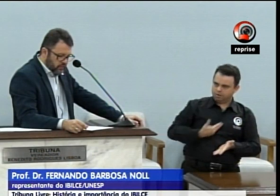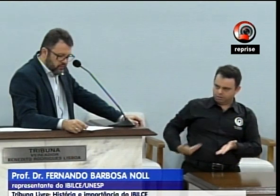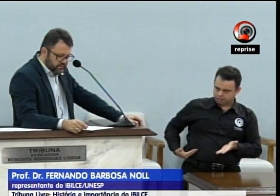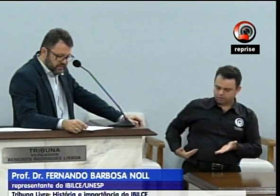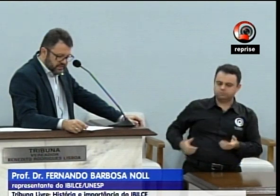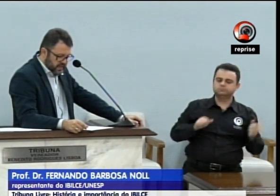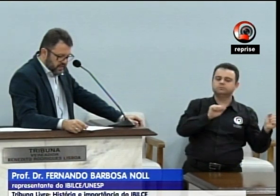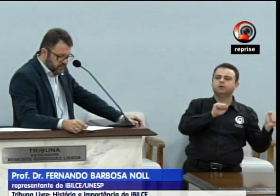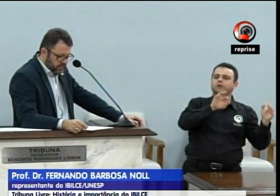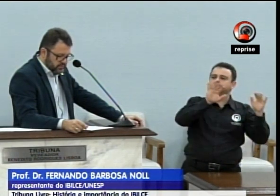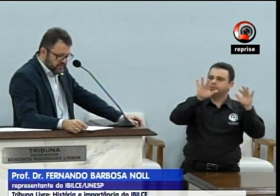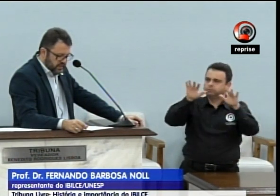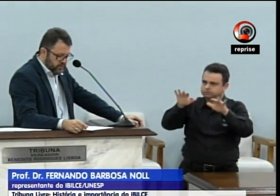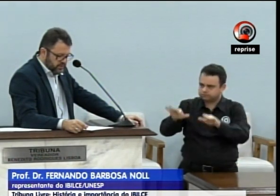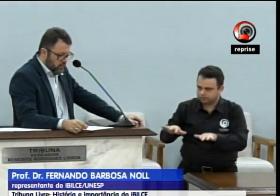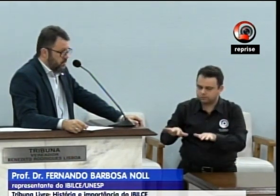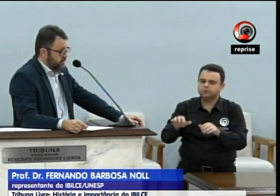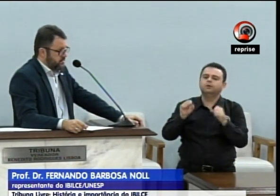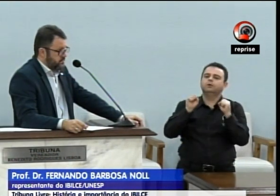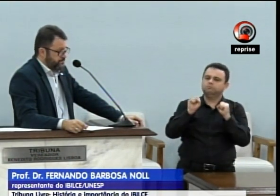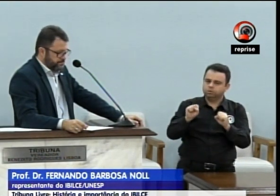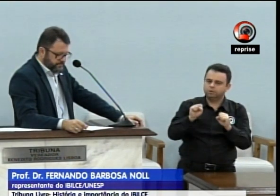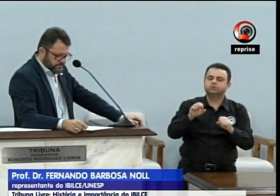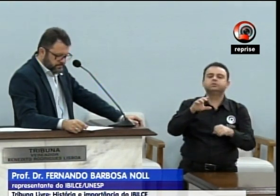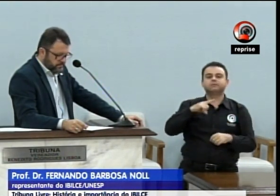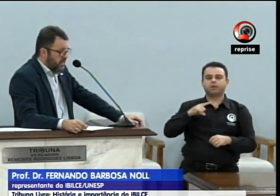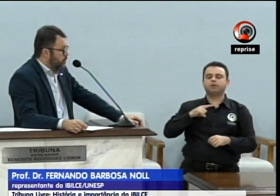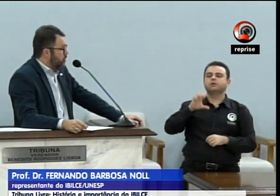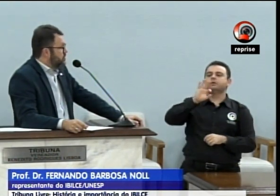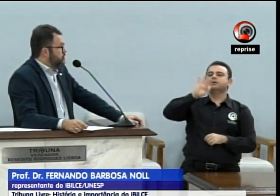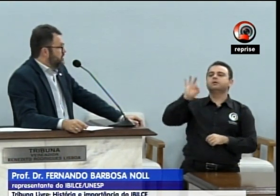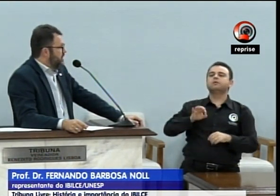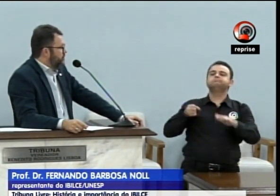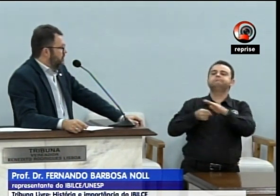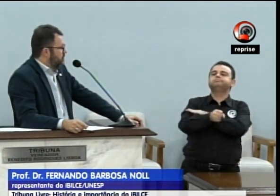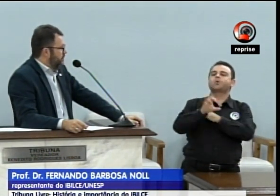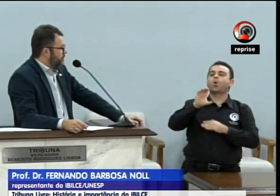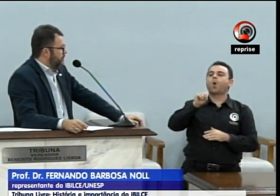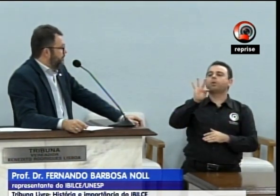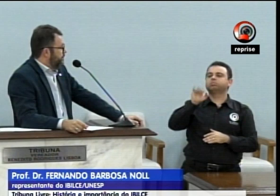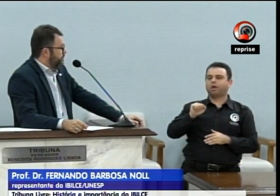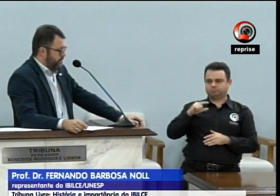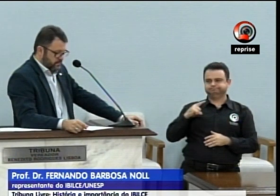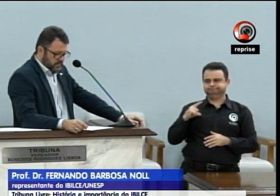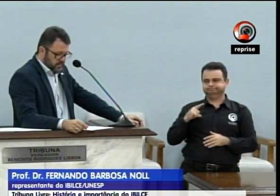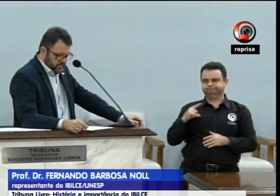à universidade pelo sistema de cotas. Próximo slide, por favor.